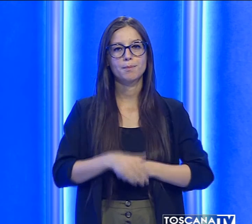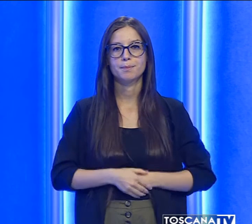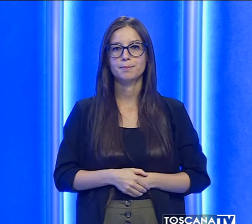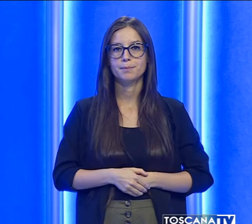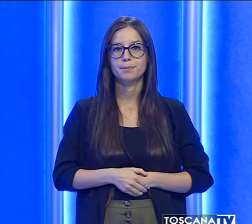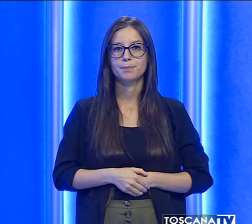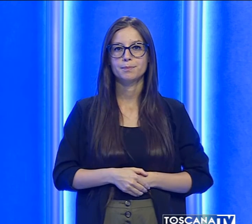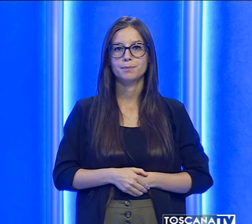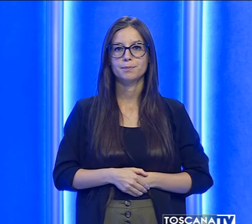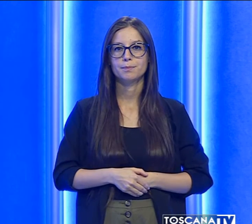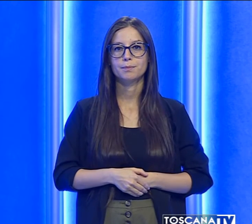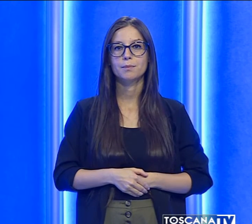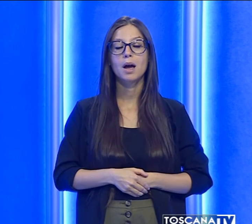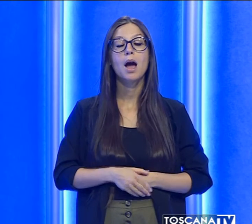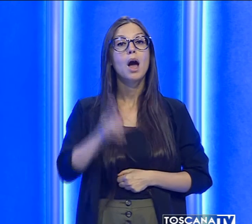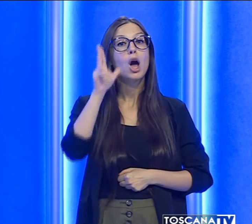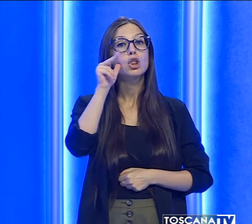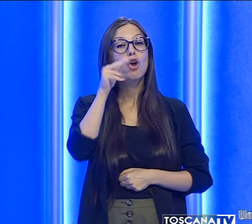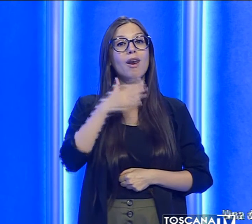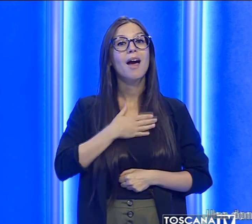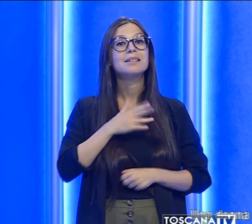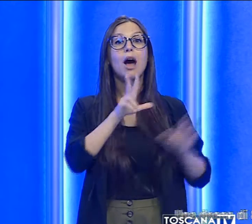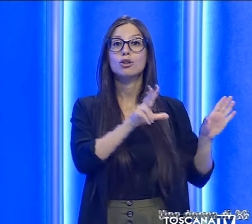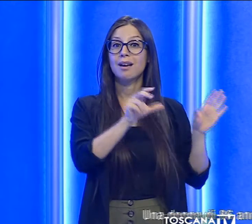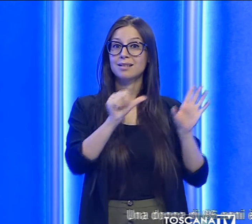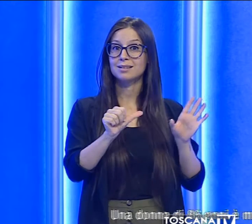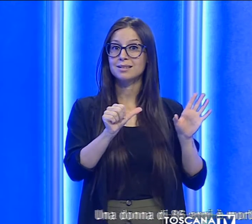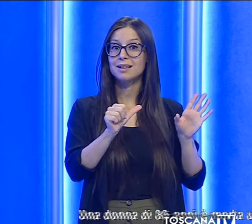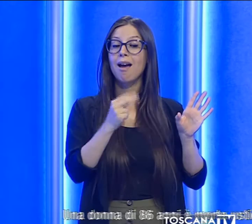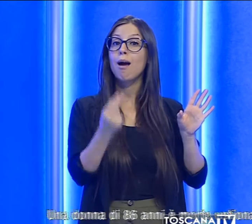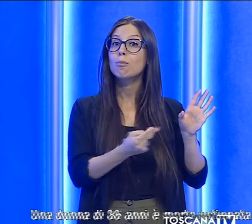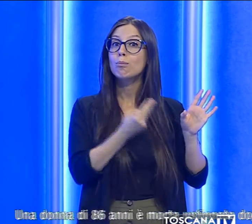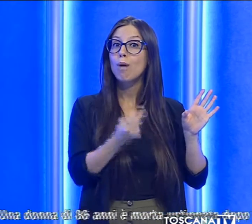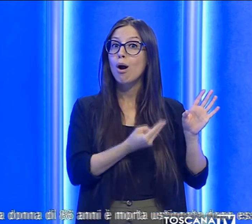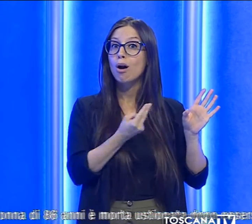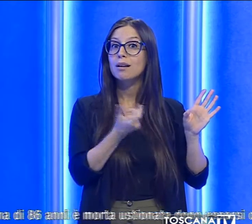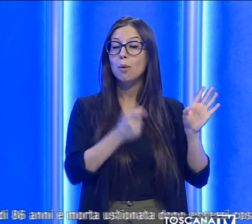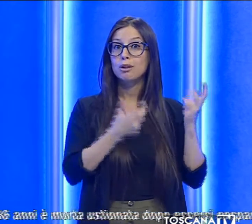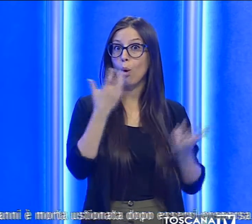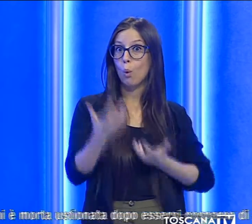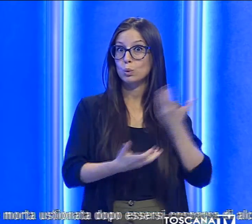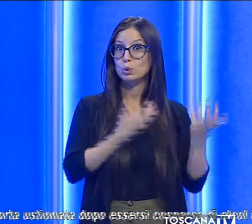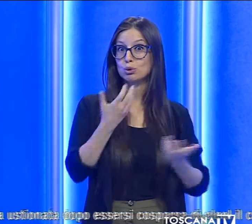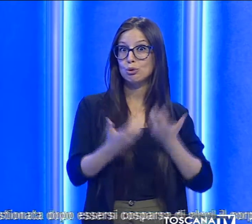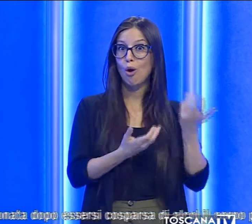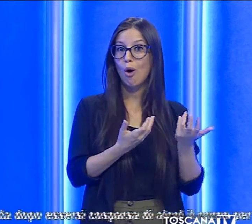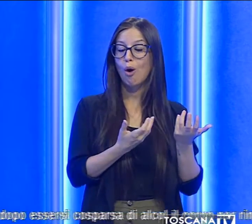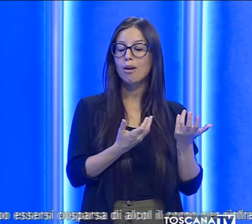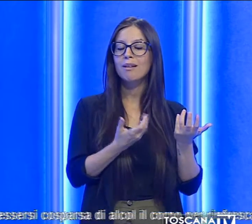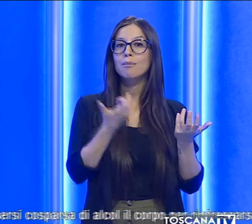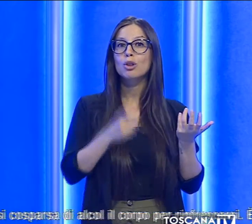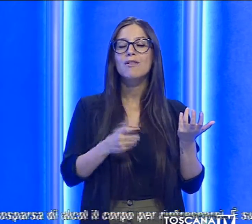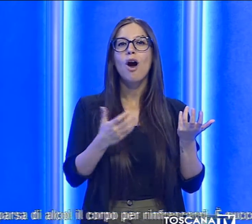Una donna di 86 anni è morta ustionata dopo essersi con sparsa di alcol il corpo per